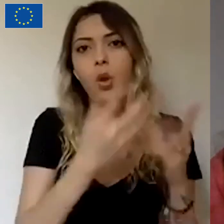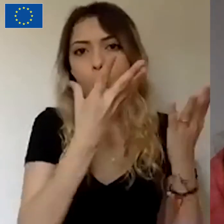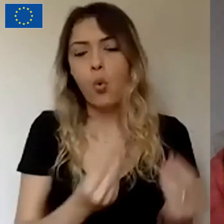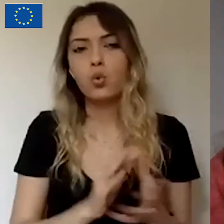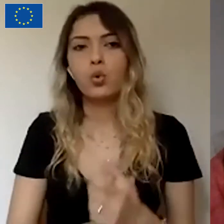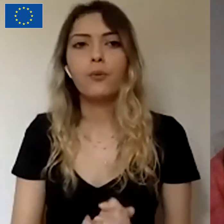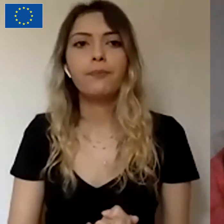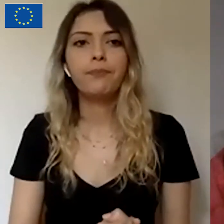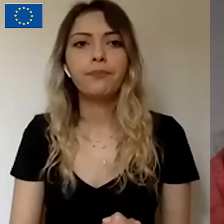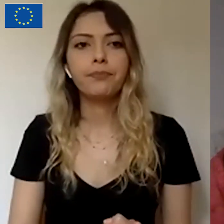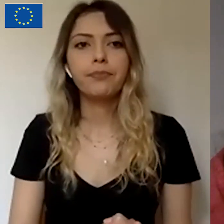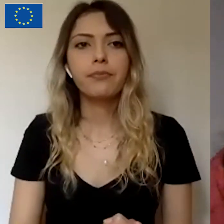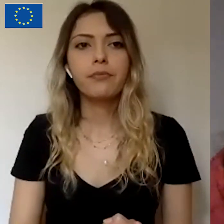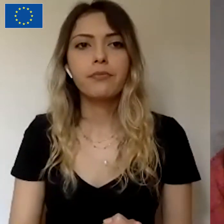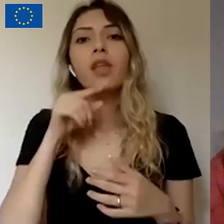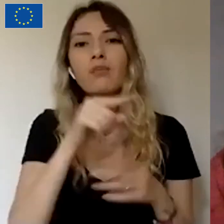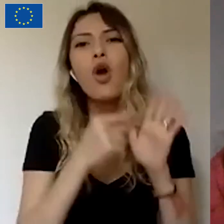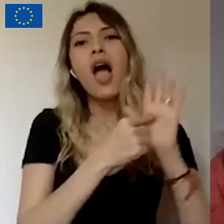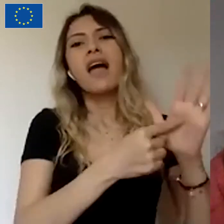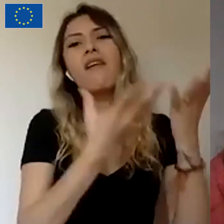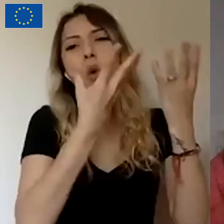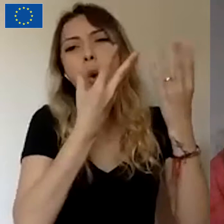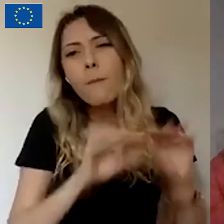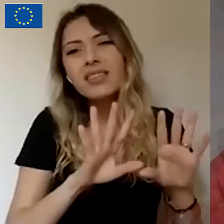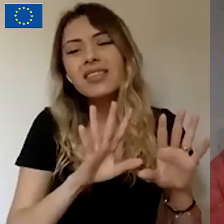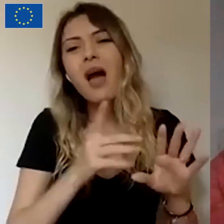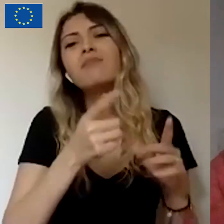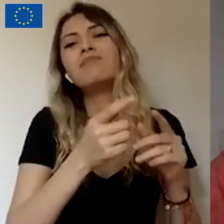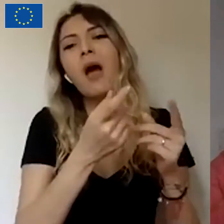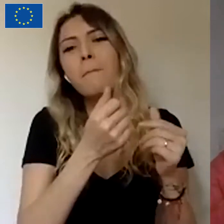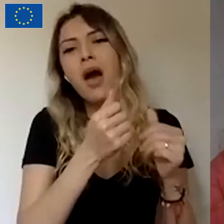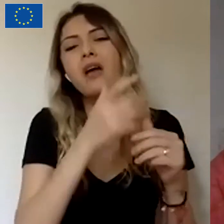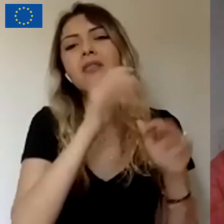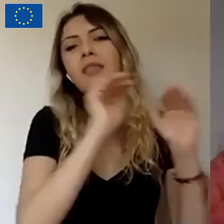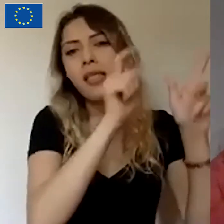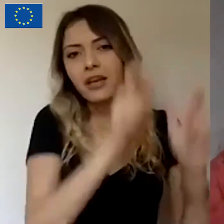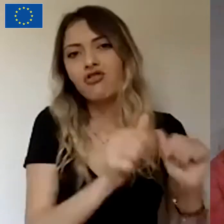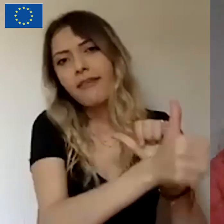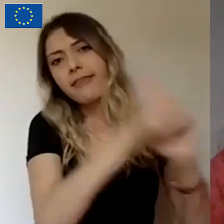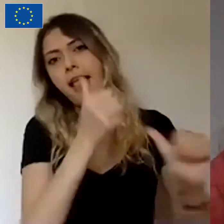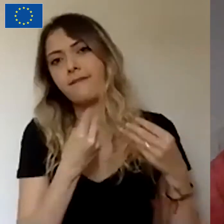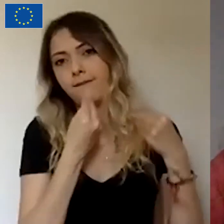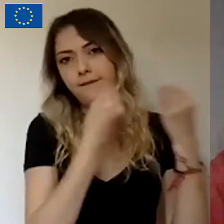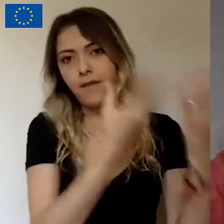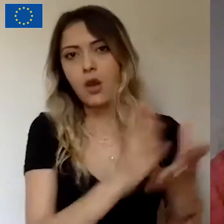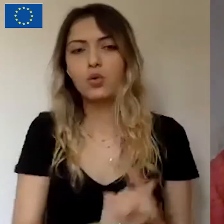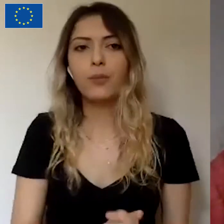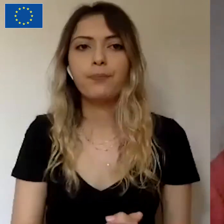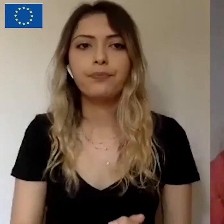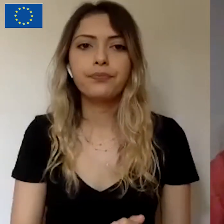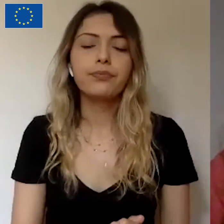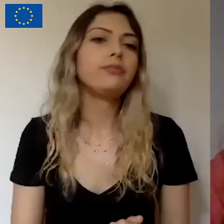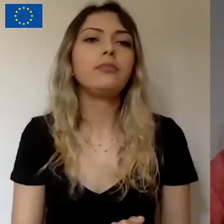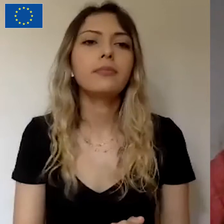modeli uyguluyoruz. Yani belirlediğiniz hedef fonu ulaşırsanız fonu toplayabiliyorsunuz. Burada şunu da eklemem